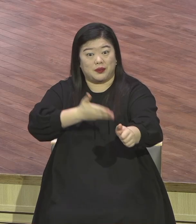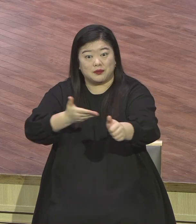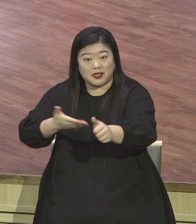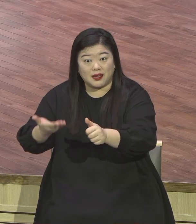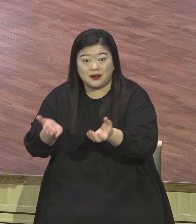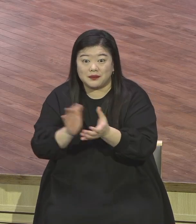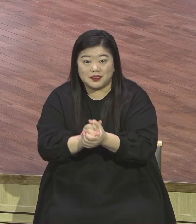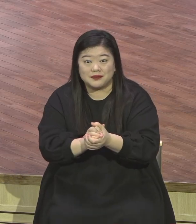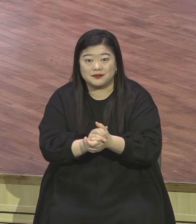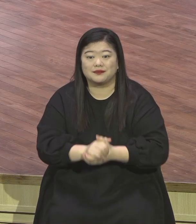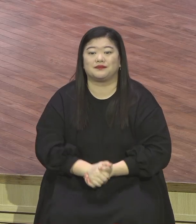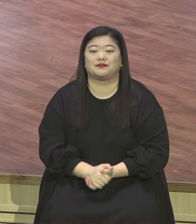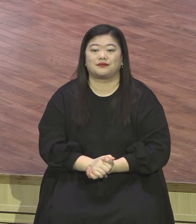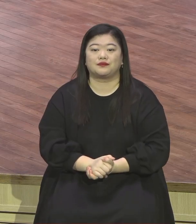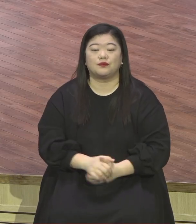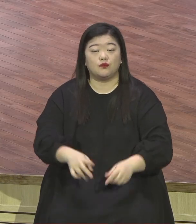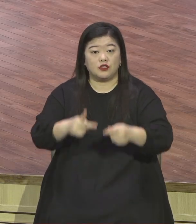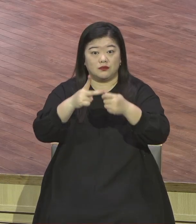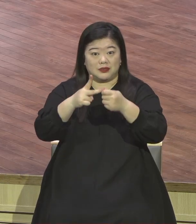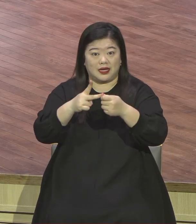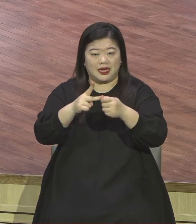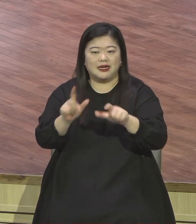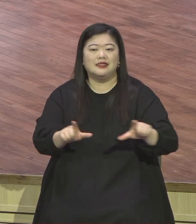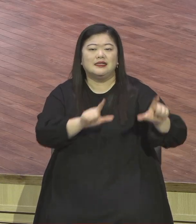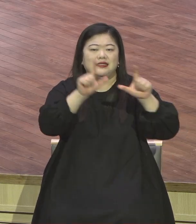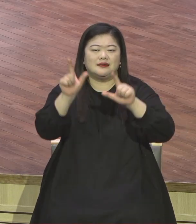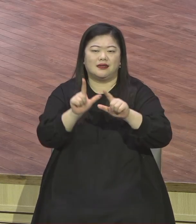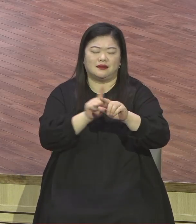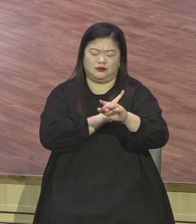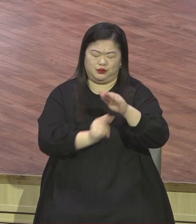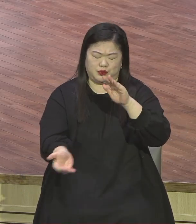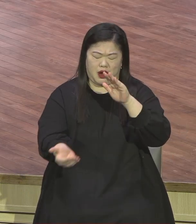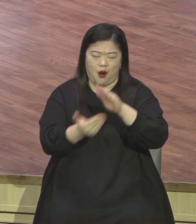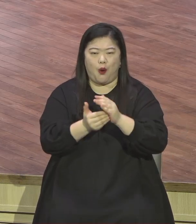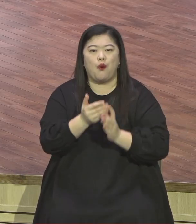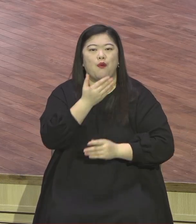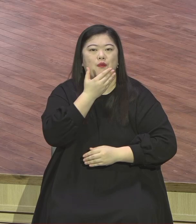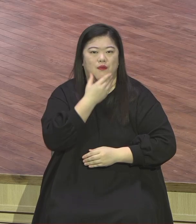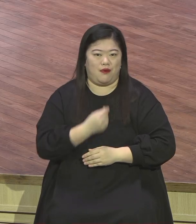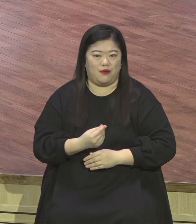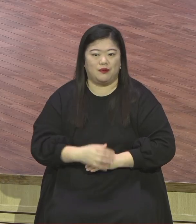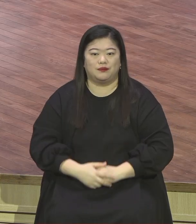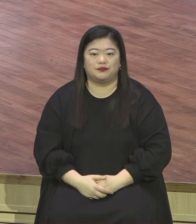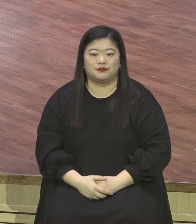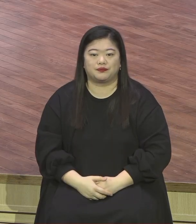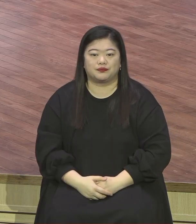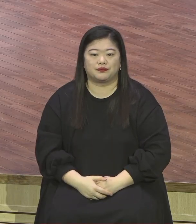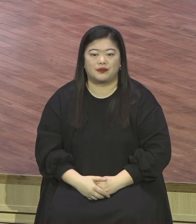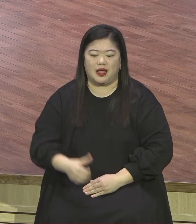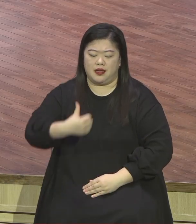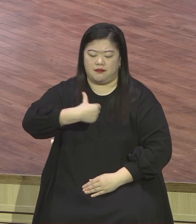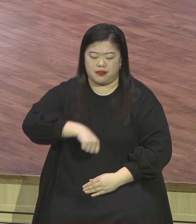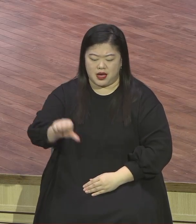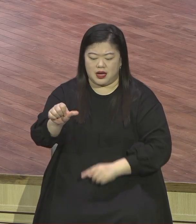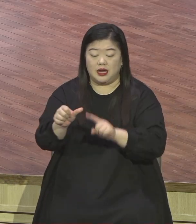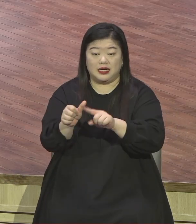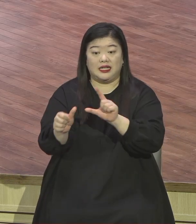인생 최고의 축복입니다 자 21절 23절을 다시 봅니다 아들을 아린 이름을 예수로 하라 이는 그가 자기